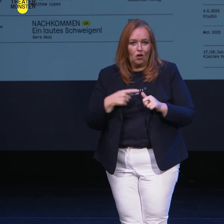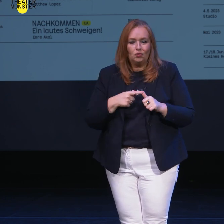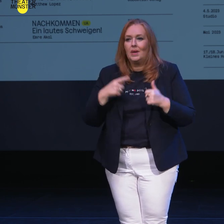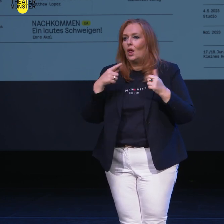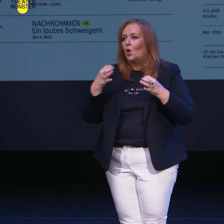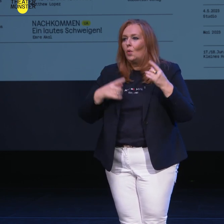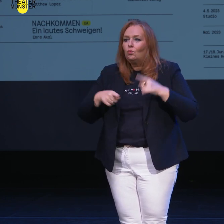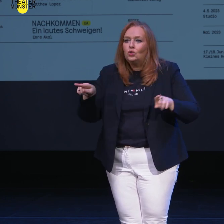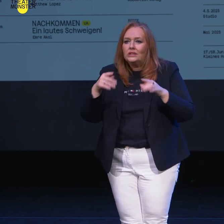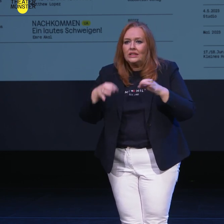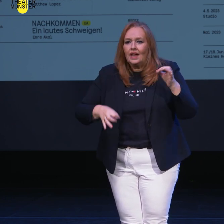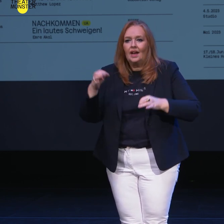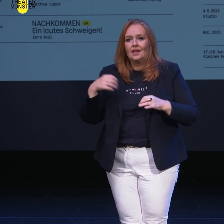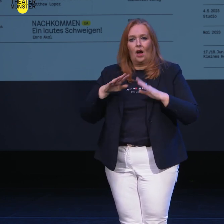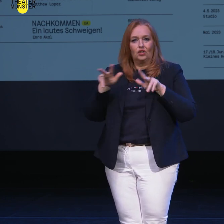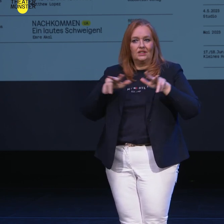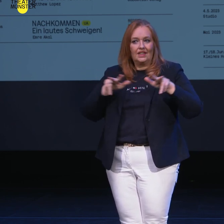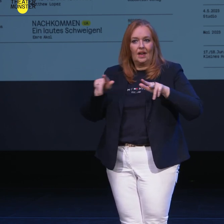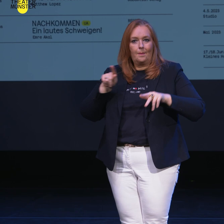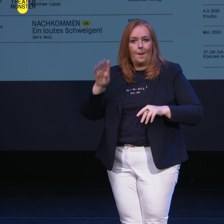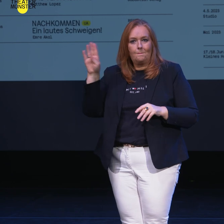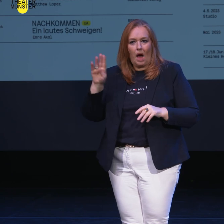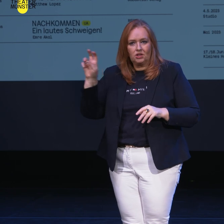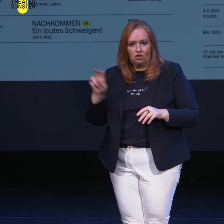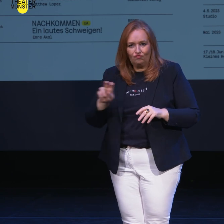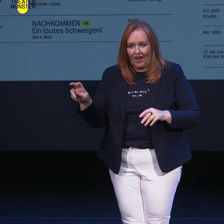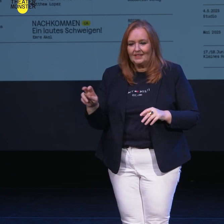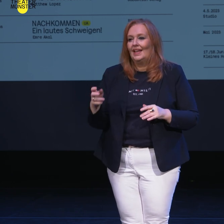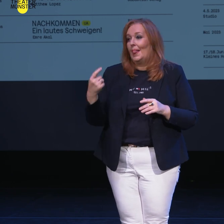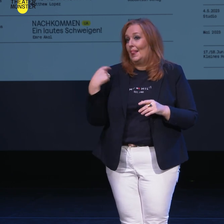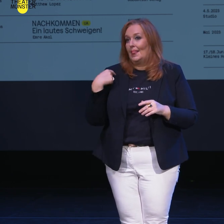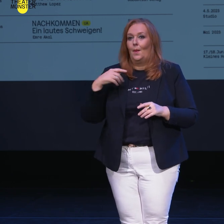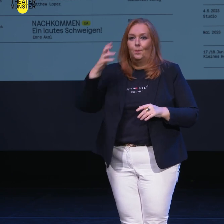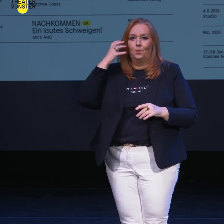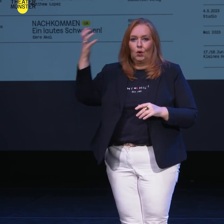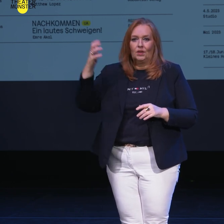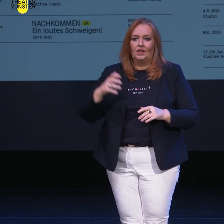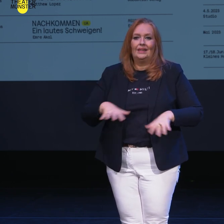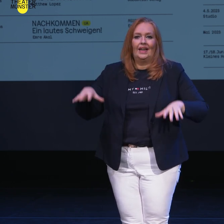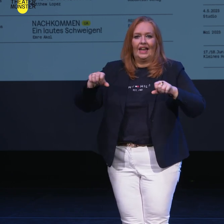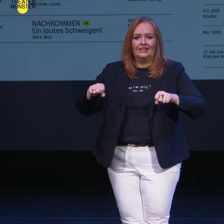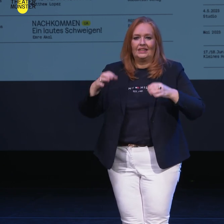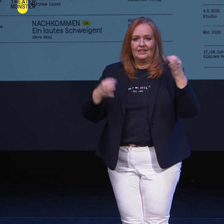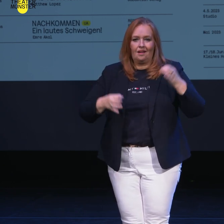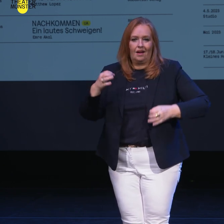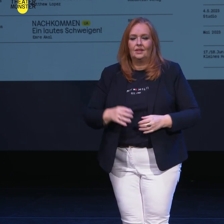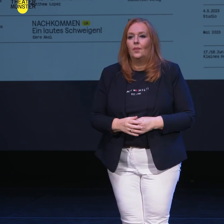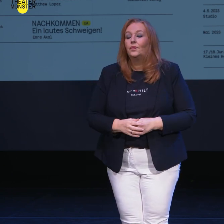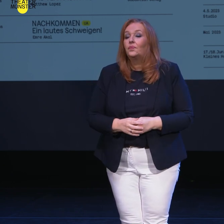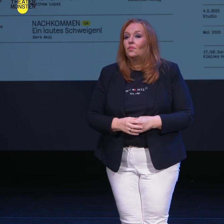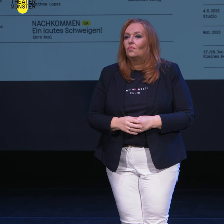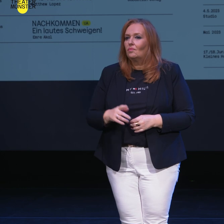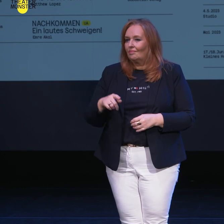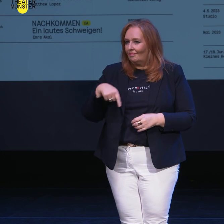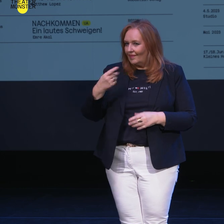Musiktheater. Sie war Hausregisseurin am Theater Basel und zuletzt am Residenztheater in München. Es wird